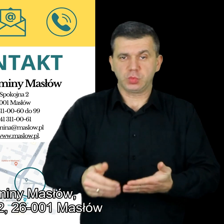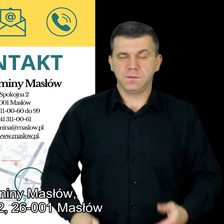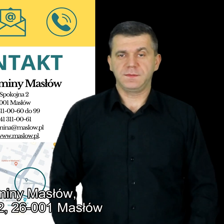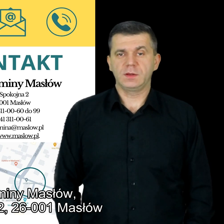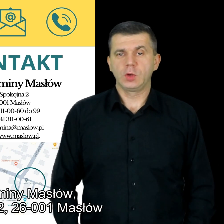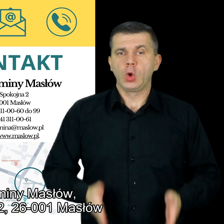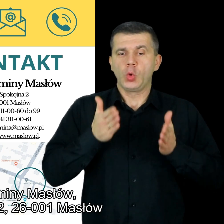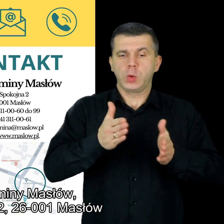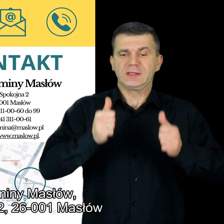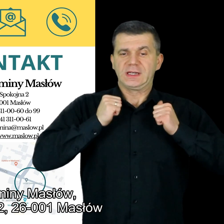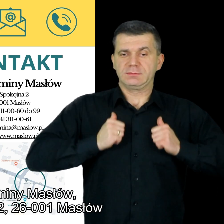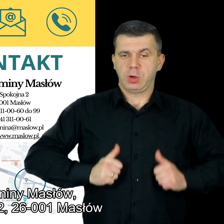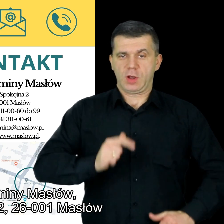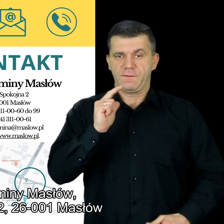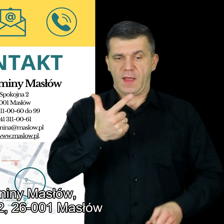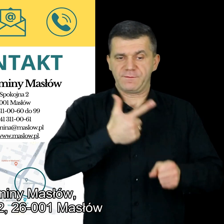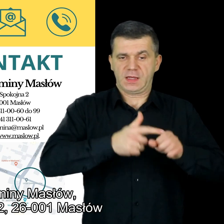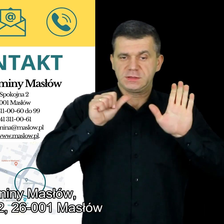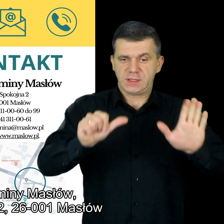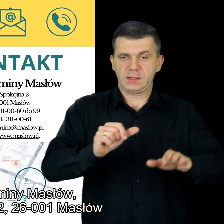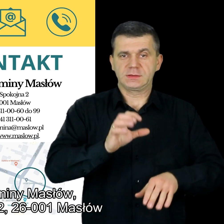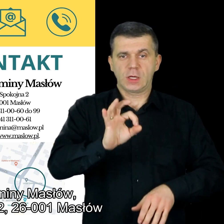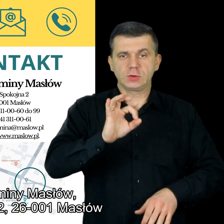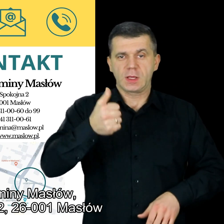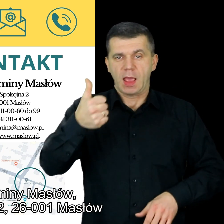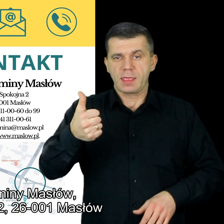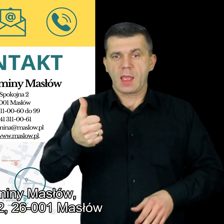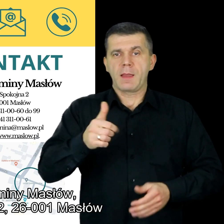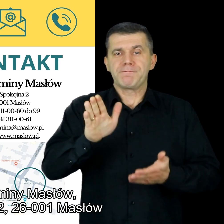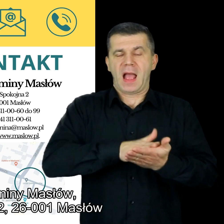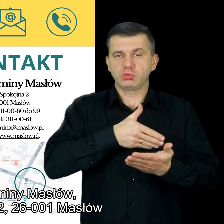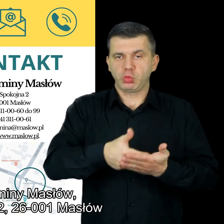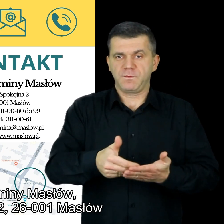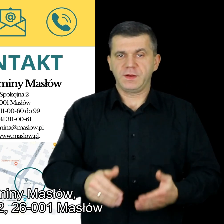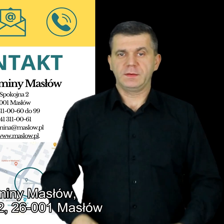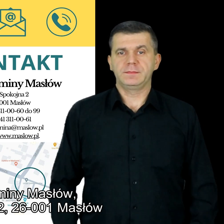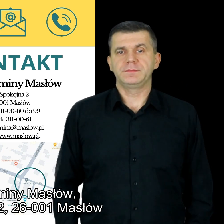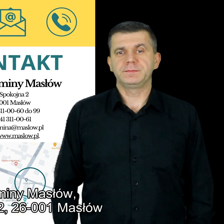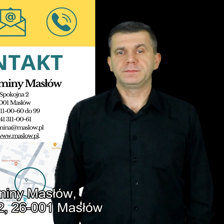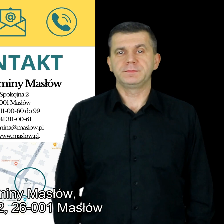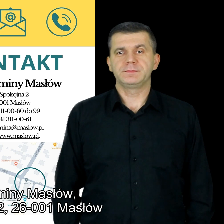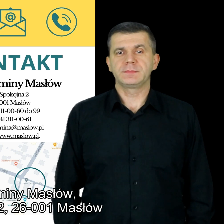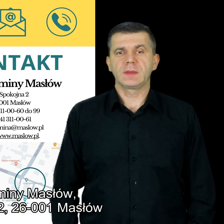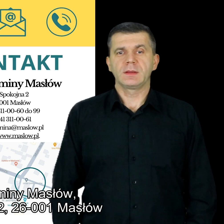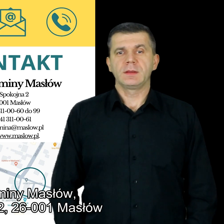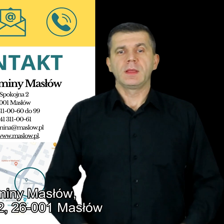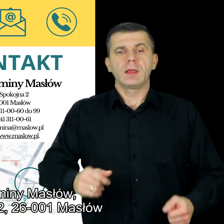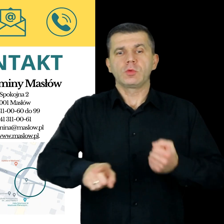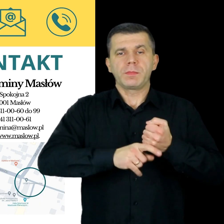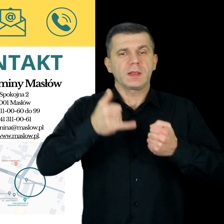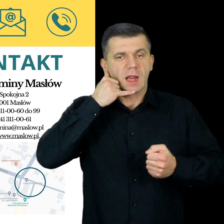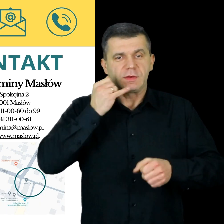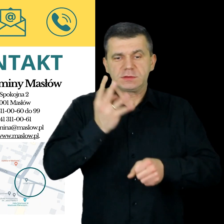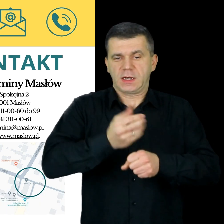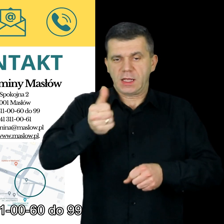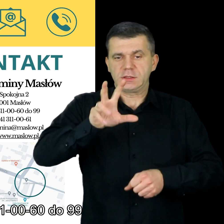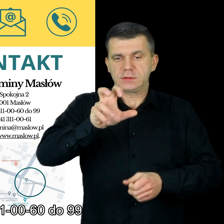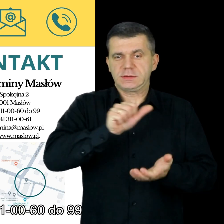Gminy Masłów Ulica Spokojna 2 26001 Masłów Telefon